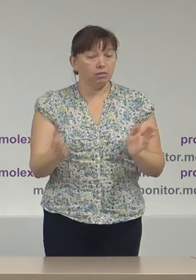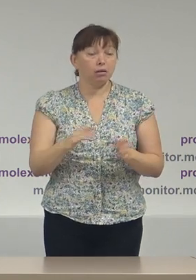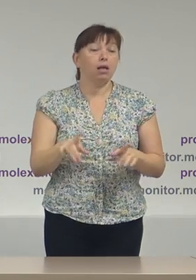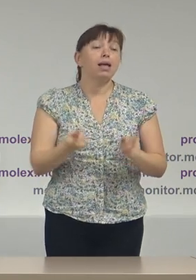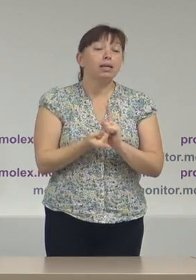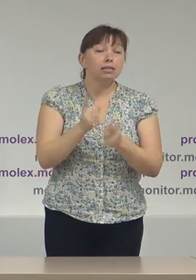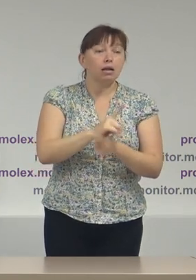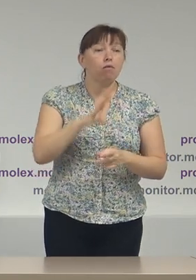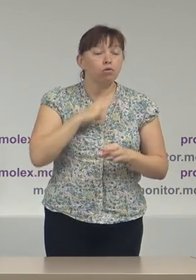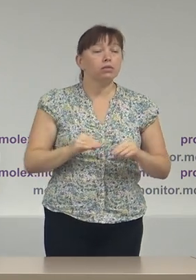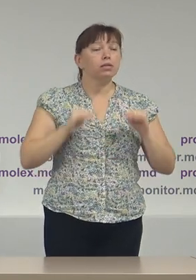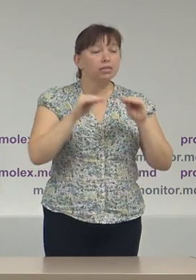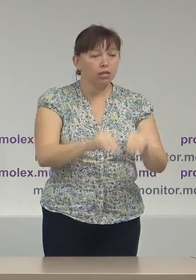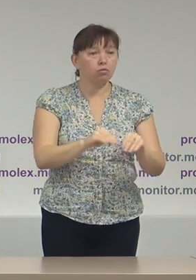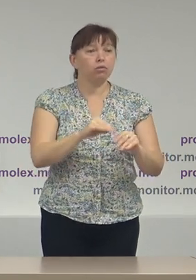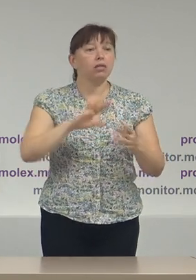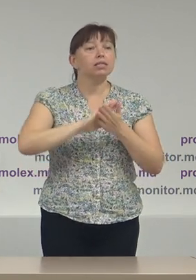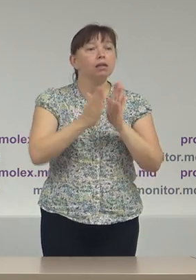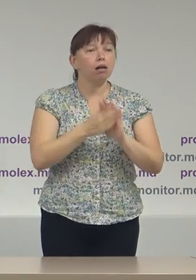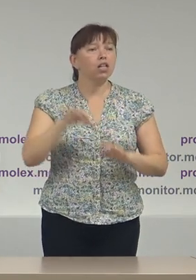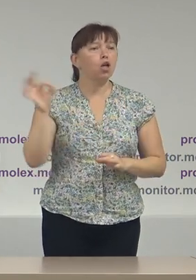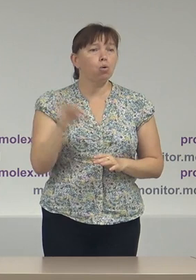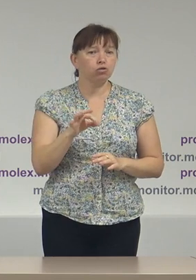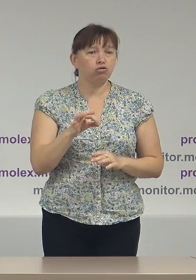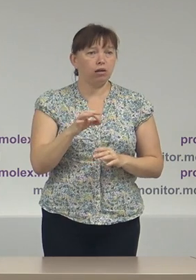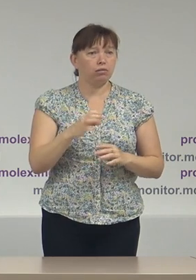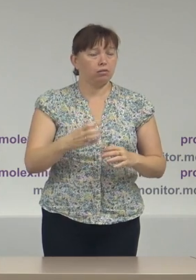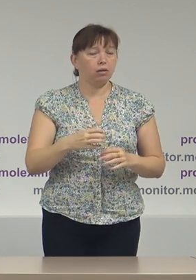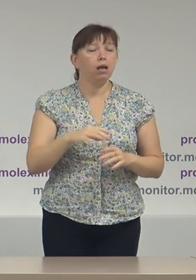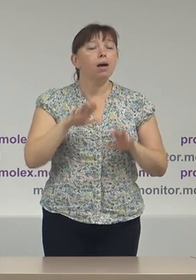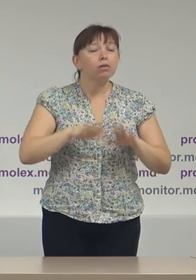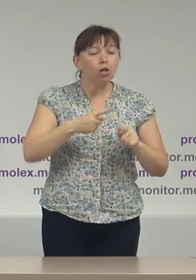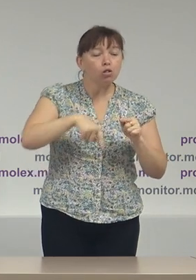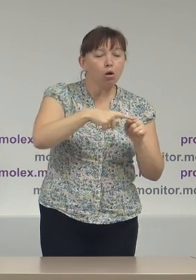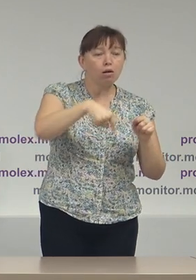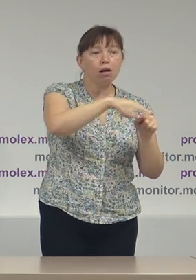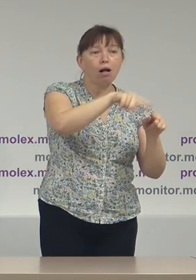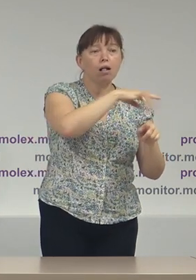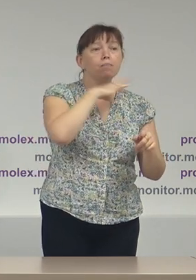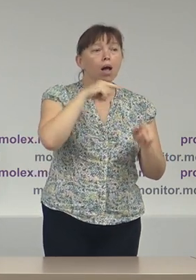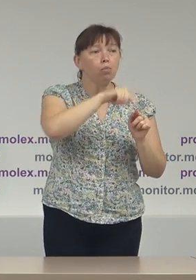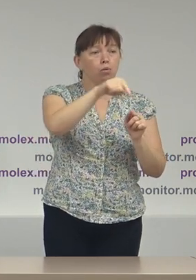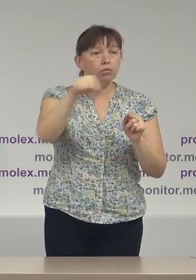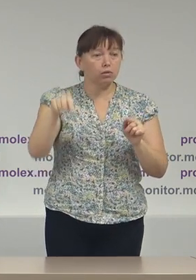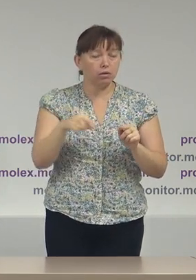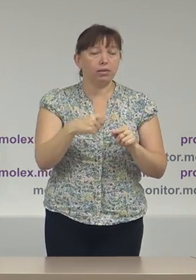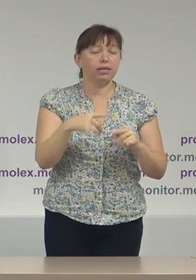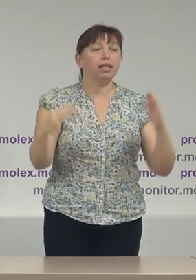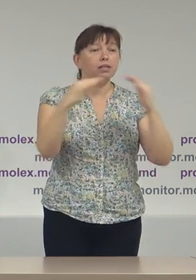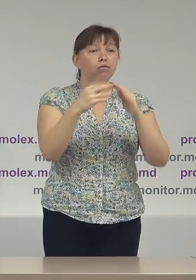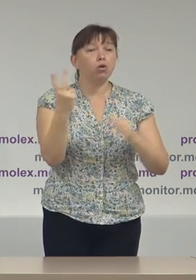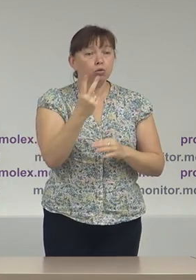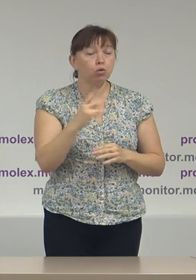fost instituită starea de urgență în plan local în mai multe administrații publice locale din nivelul 2